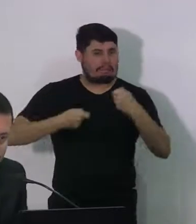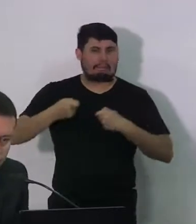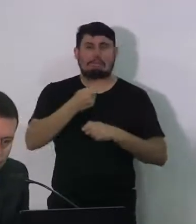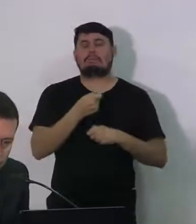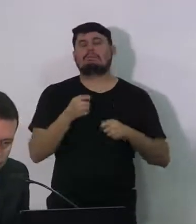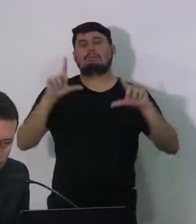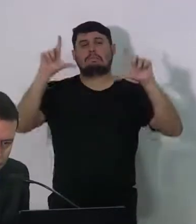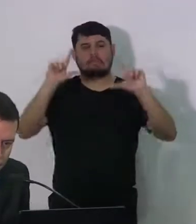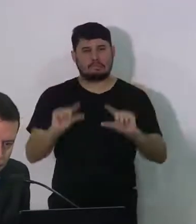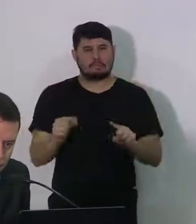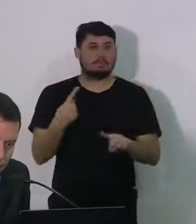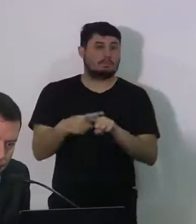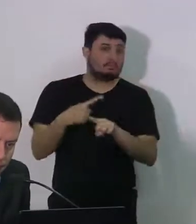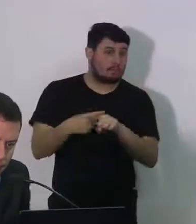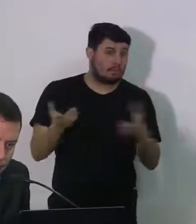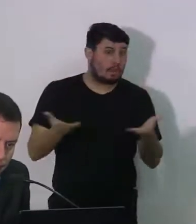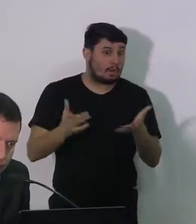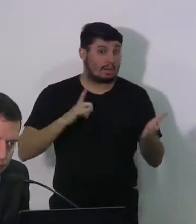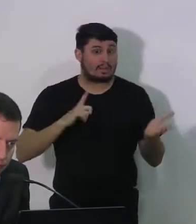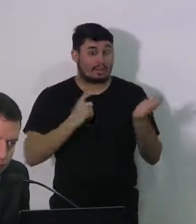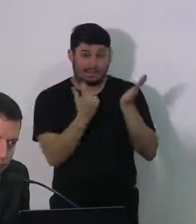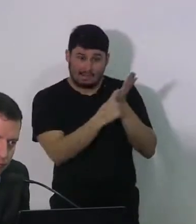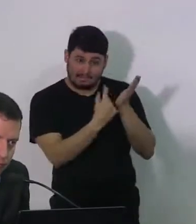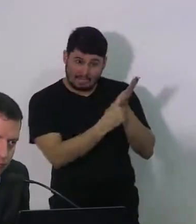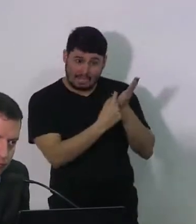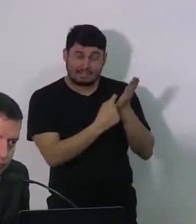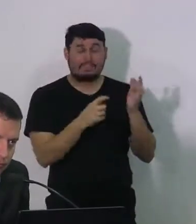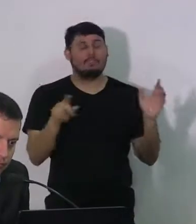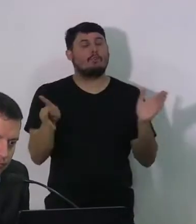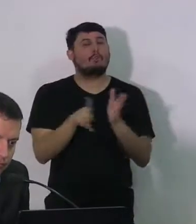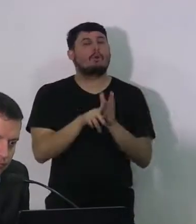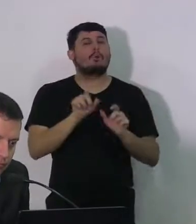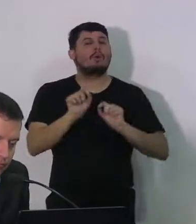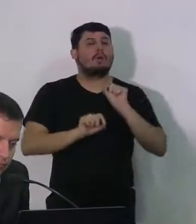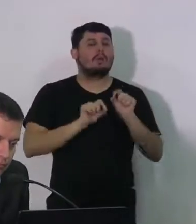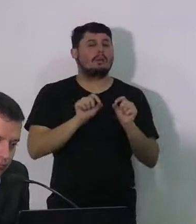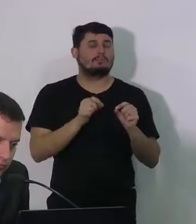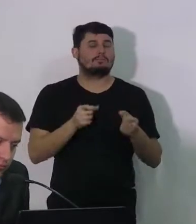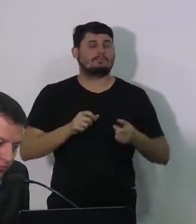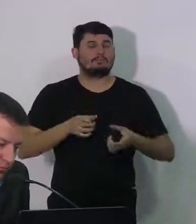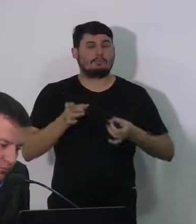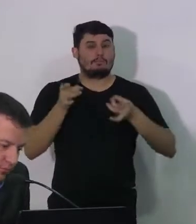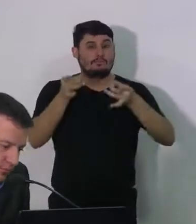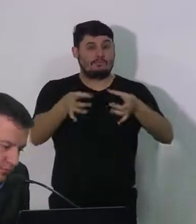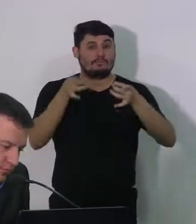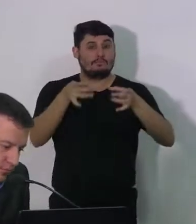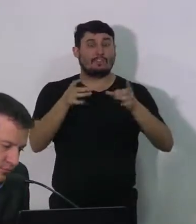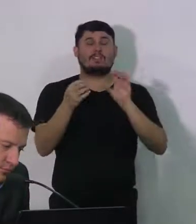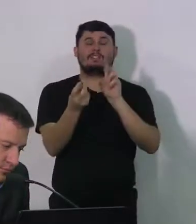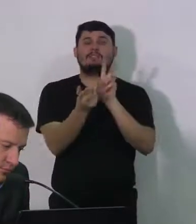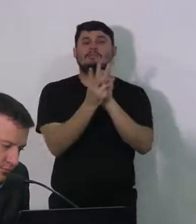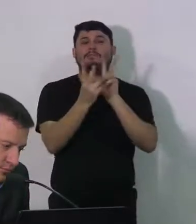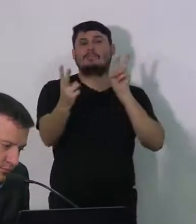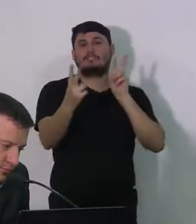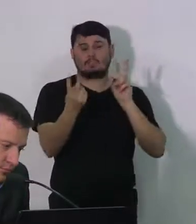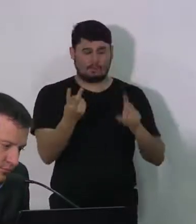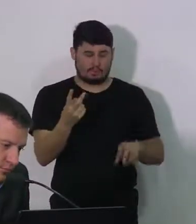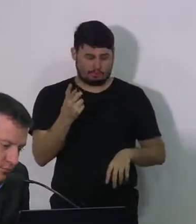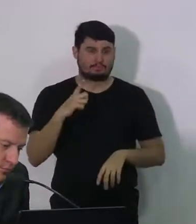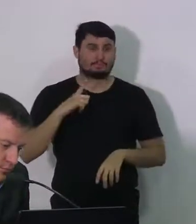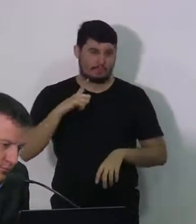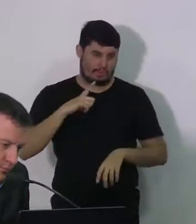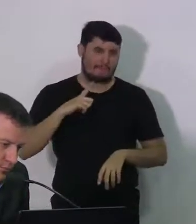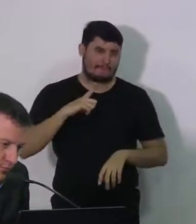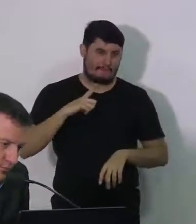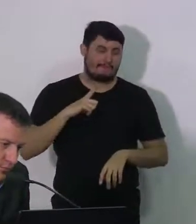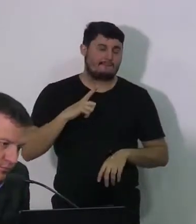mais de 500 empresas numa plataforma para entregar em casa os produtos que a população está comprando, com articulação com os